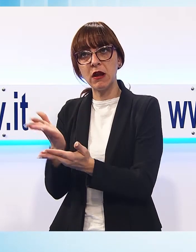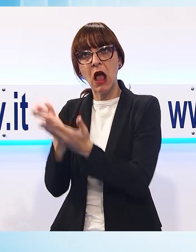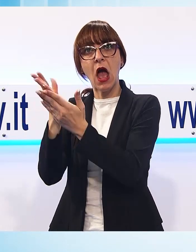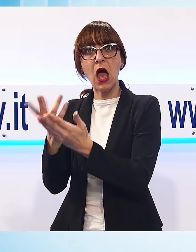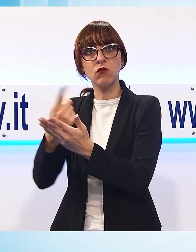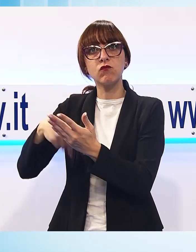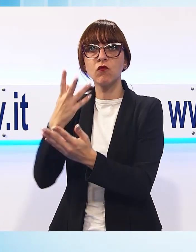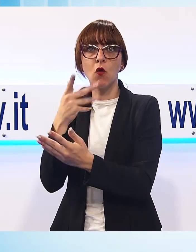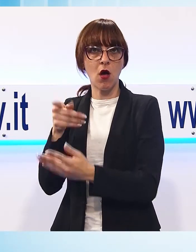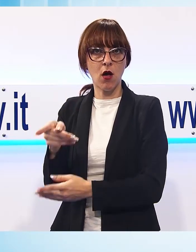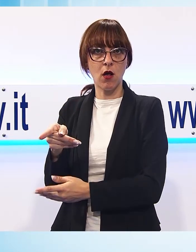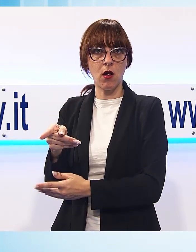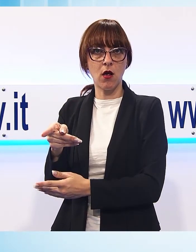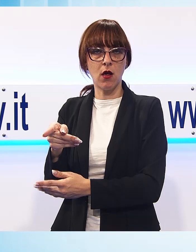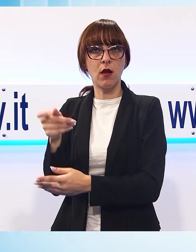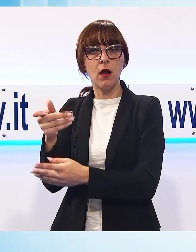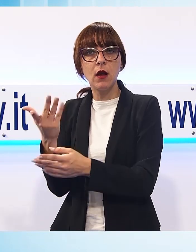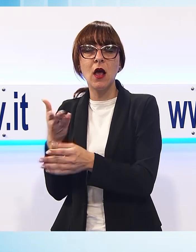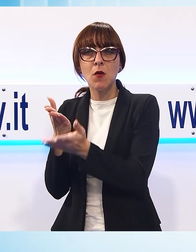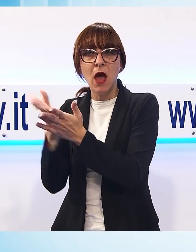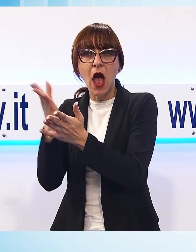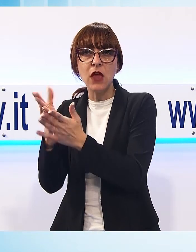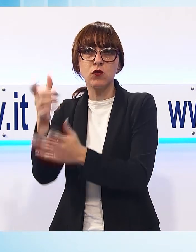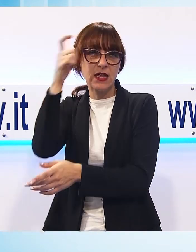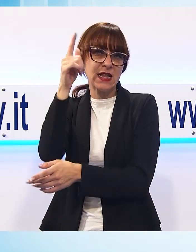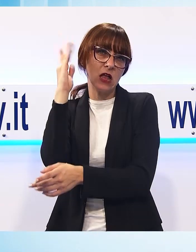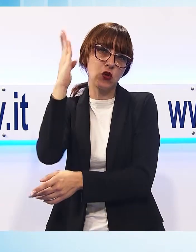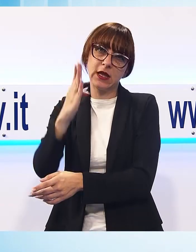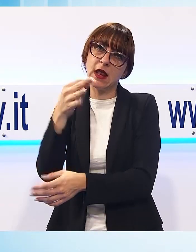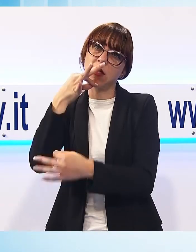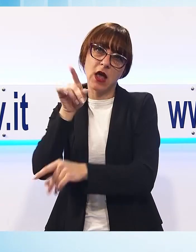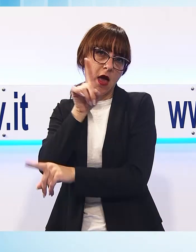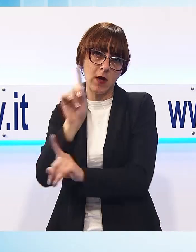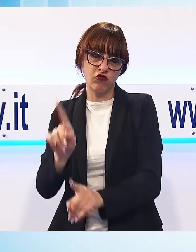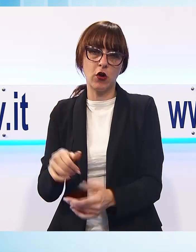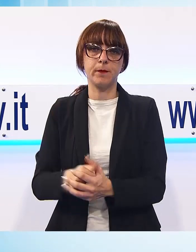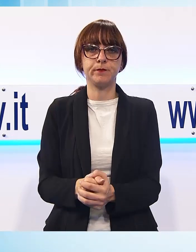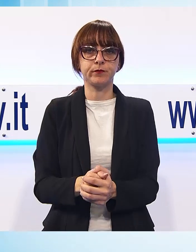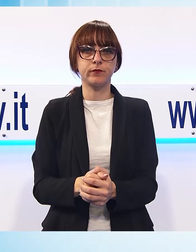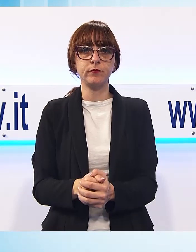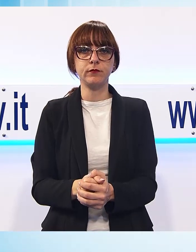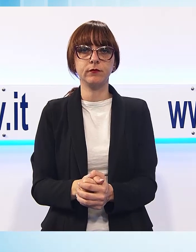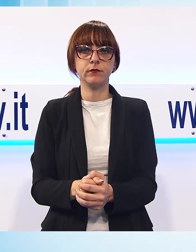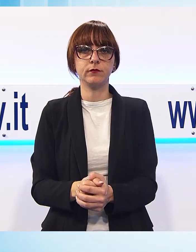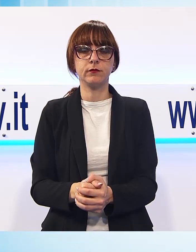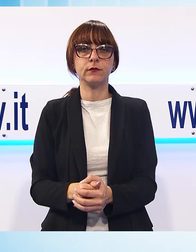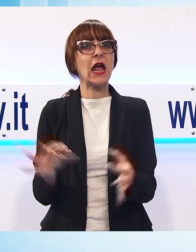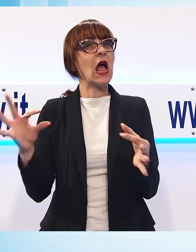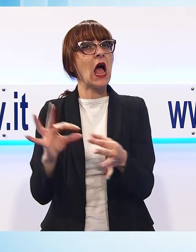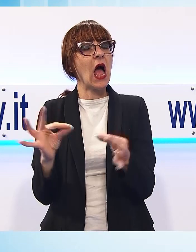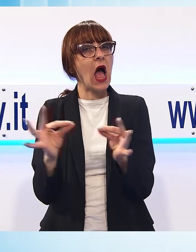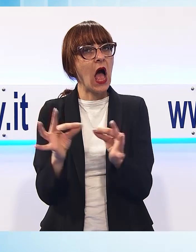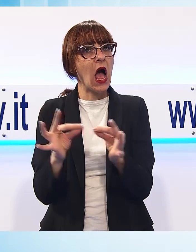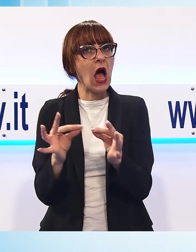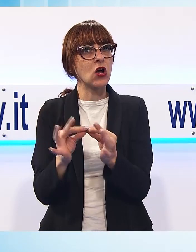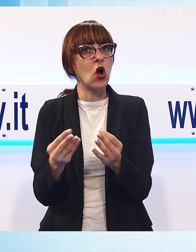magari sopperisce anche quello che purtroppo lo Stato non riesce a fare direttamente. La partnership avrà valore aggiunto in ambiti strategici per la